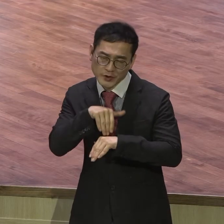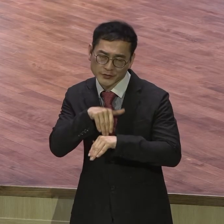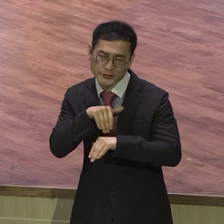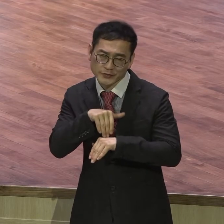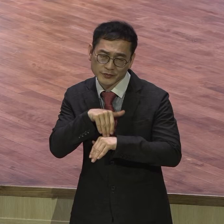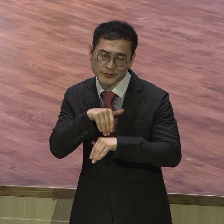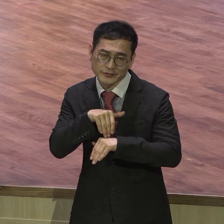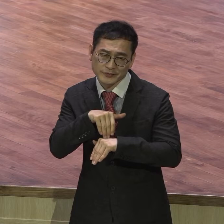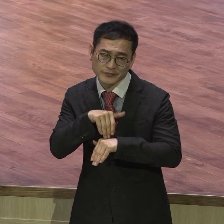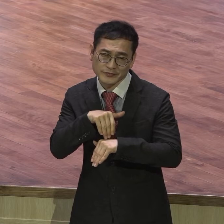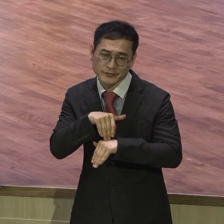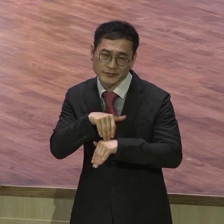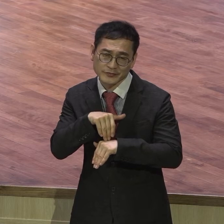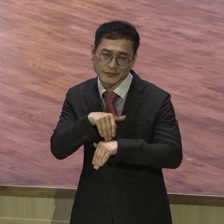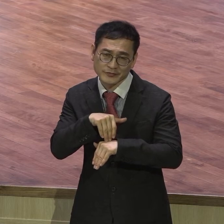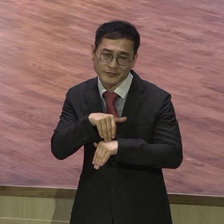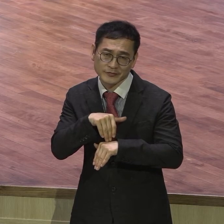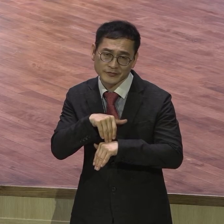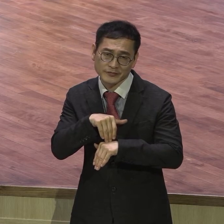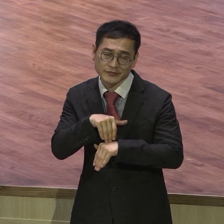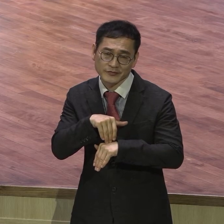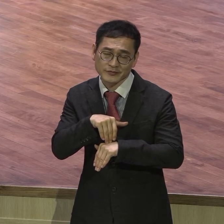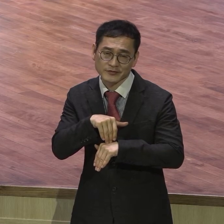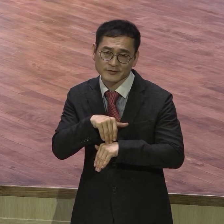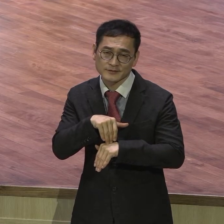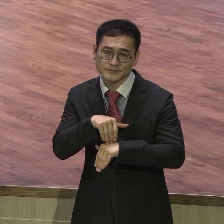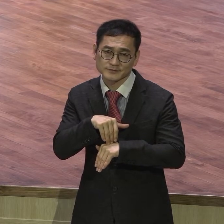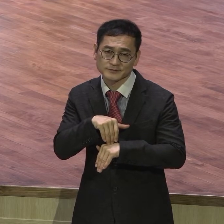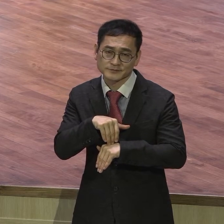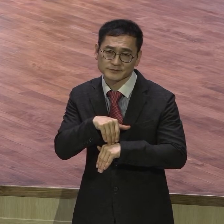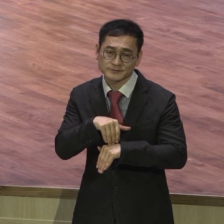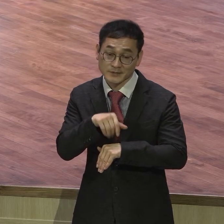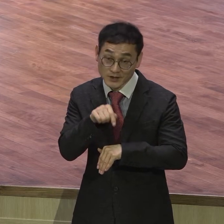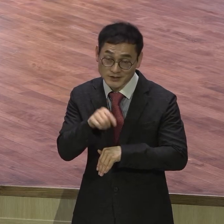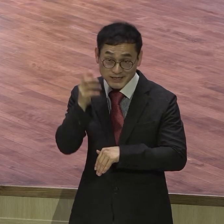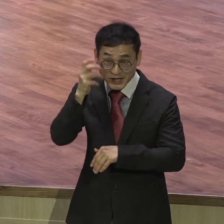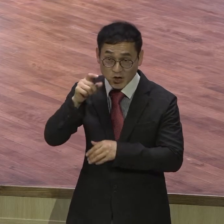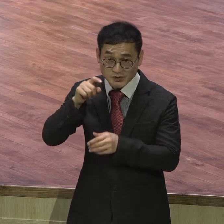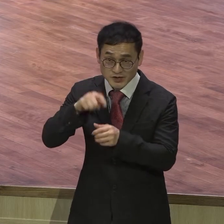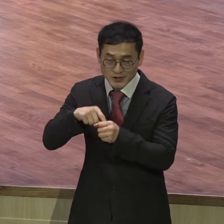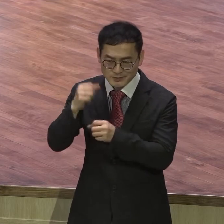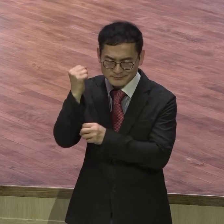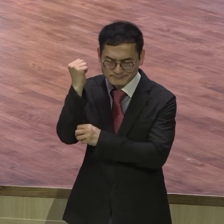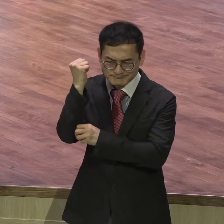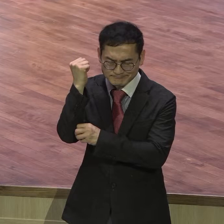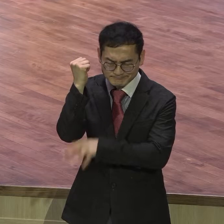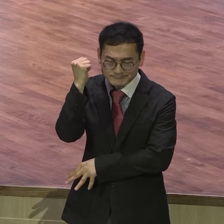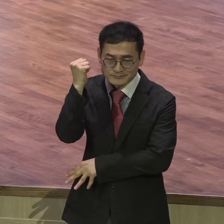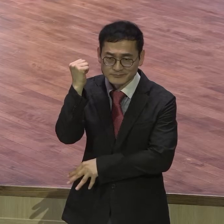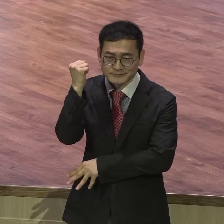받아야 돼요 그것이 영적 플랫폼이 될 것이죠 말씀 훈련 안 받으면